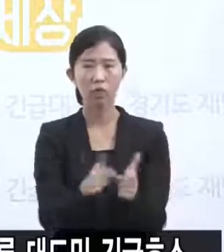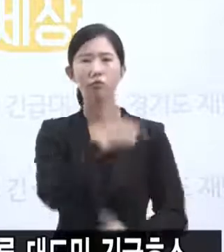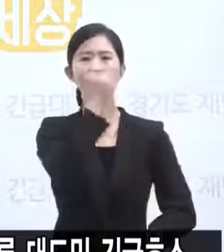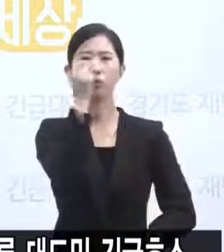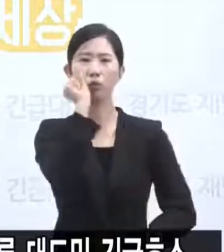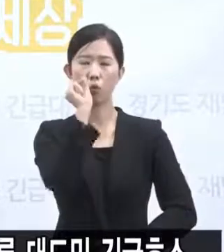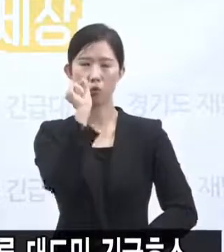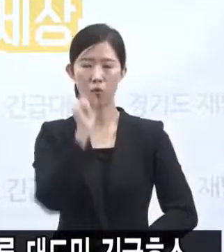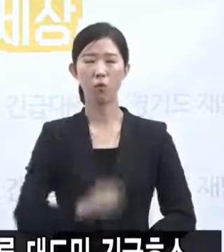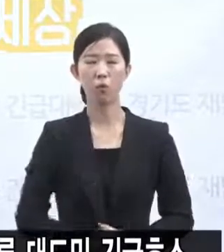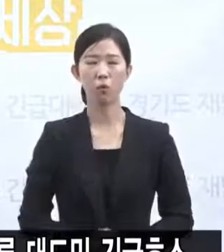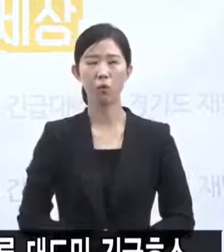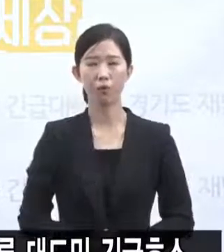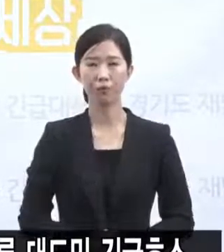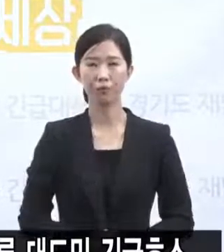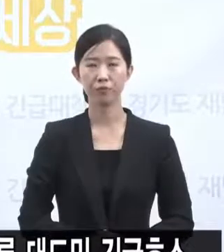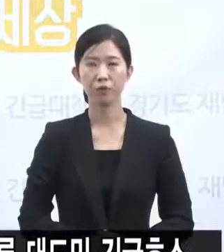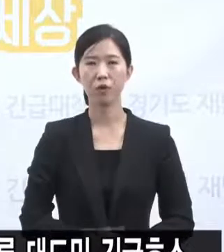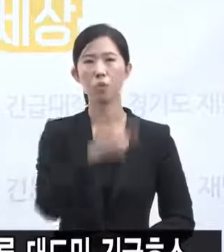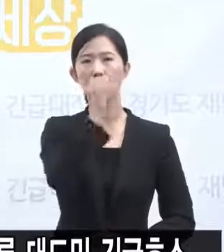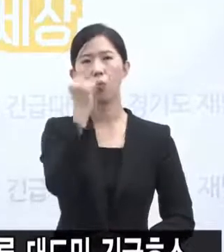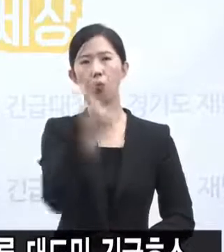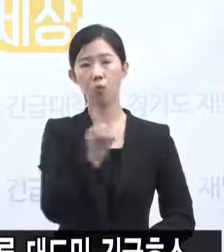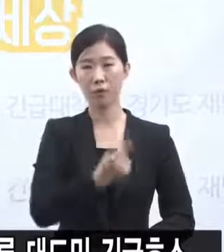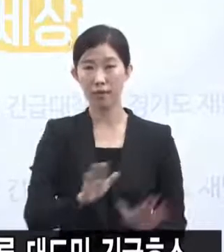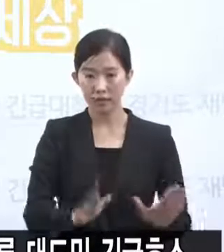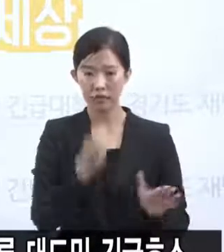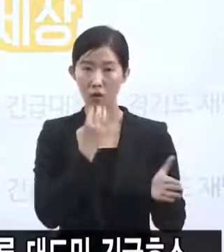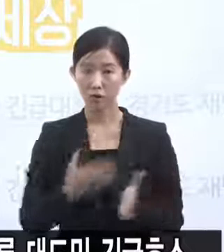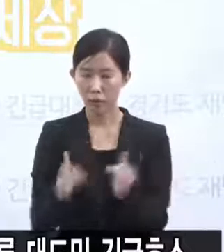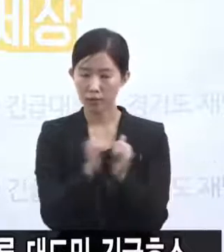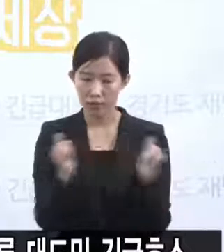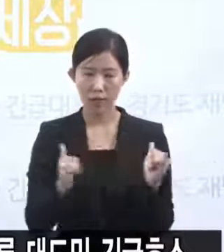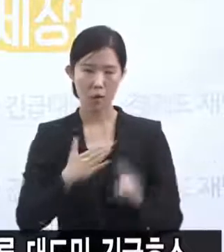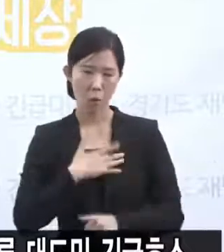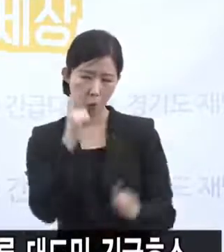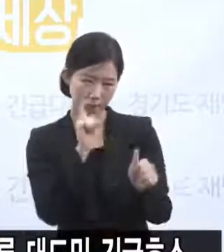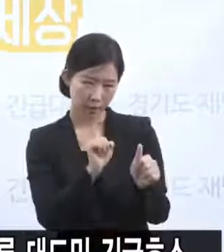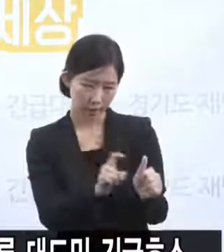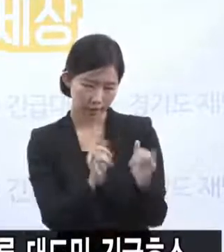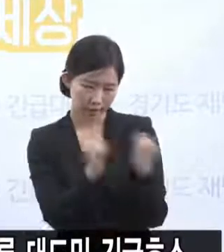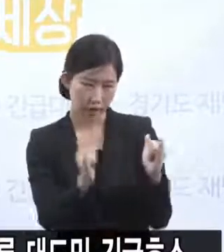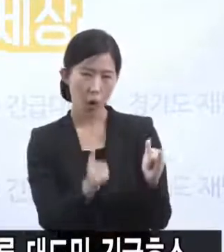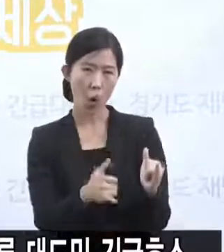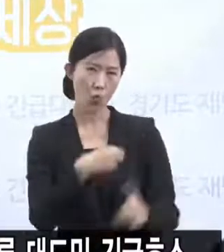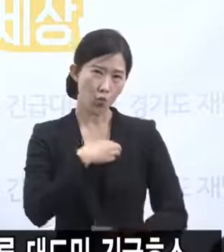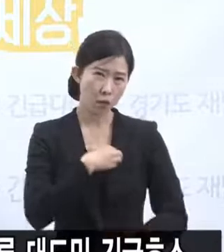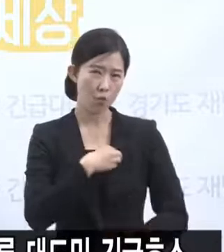경기도는 현재 확진자들을 증상 및 위험 요인에 따라서 중증 환자는